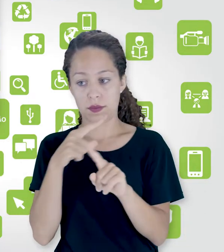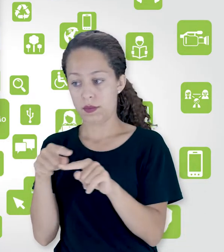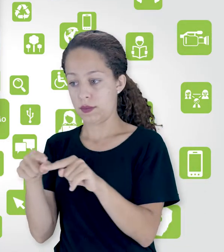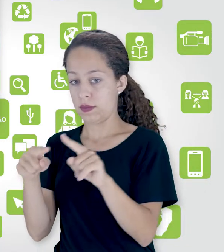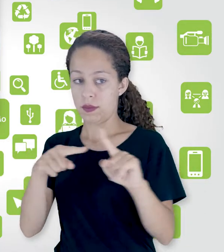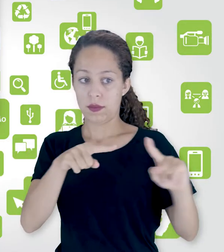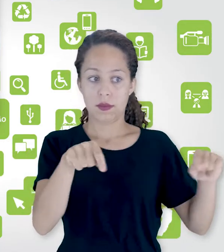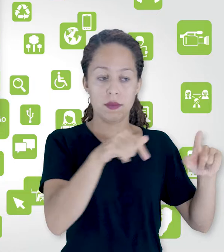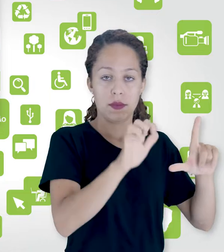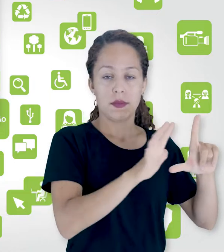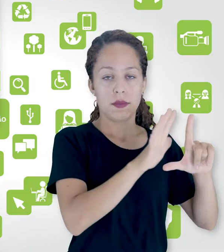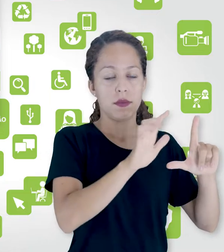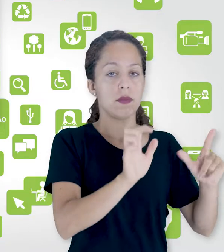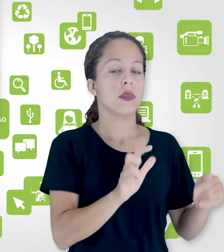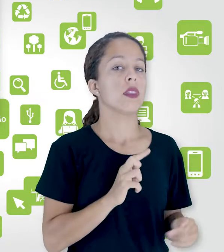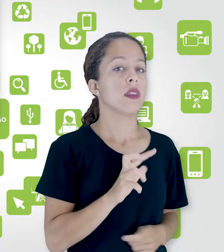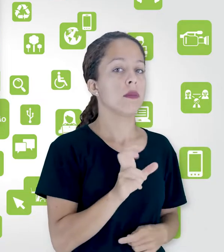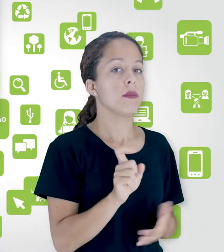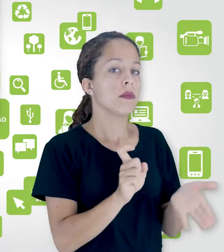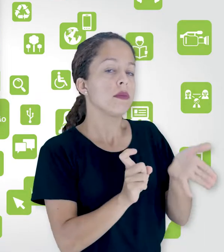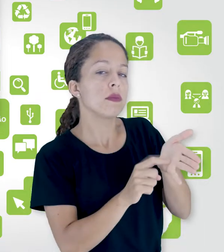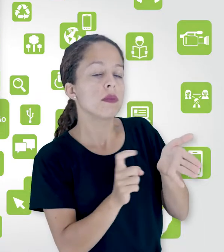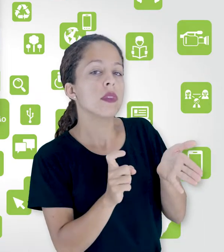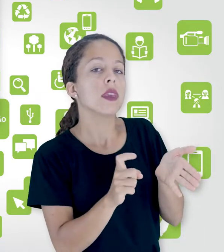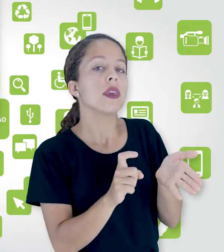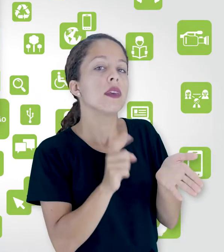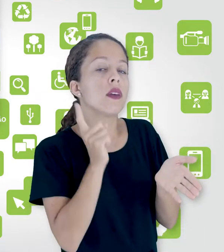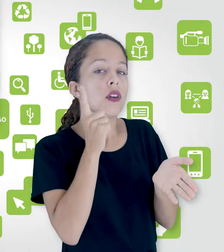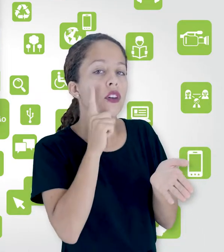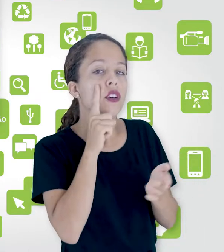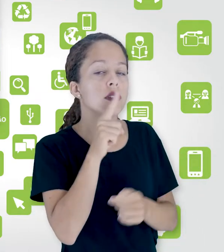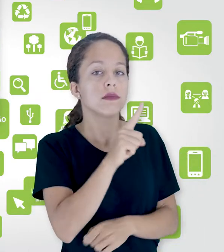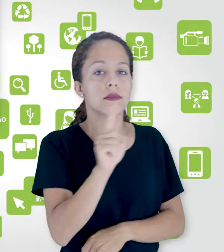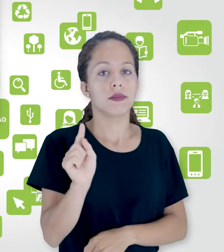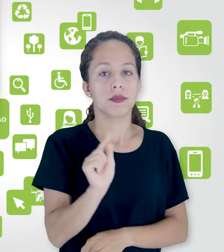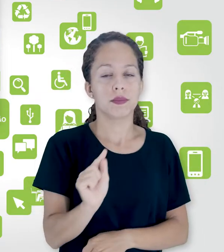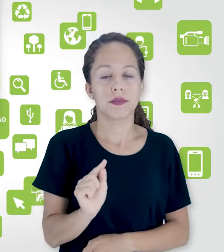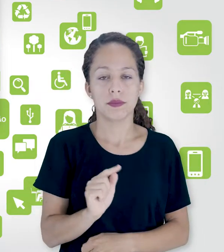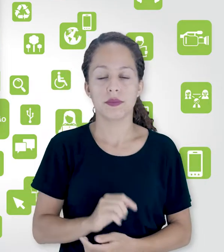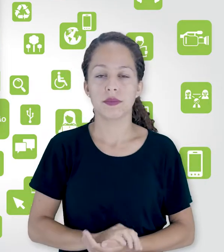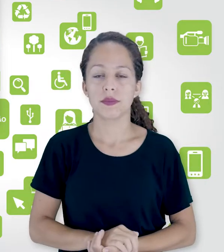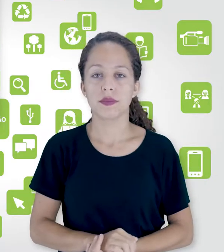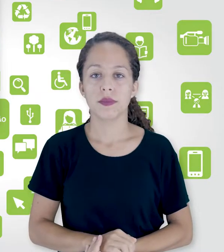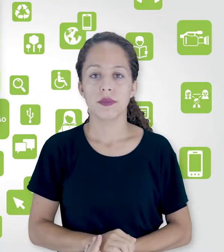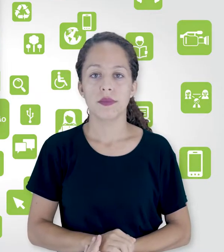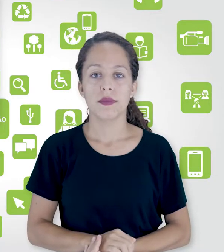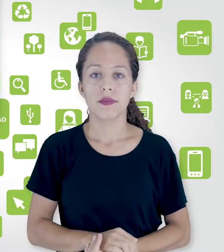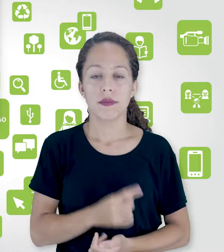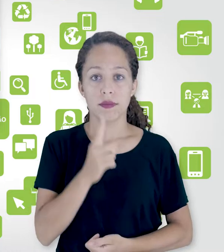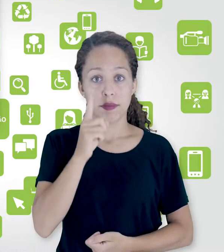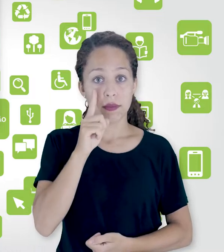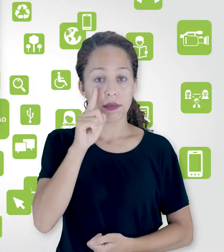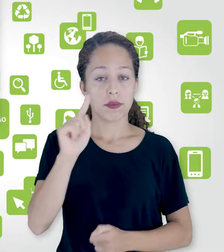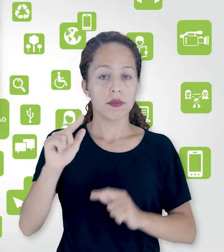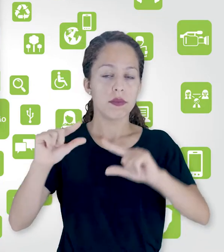procurar o botão importar nesta sala em branco, ok? Então basta descer aqui, procurar o bloco